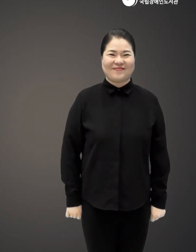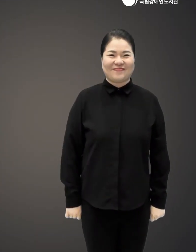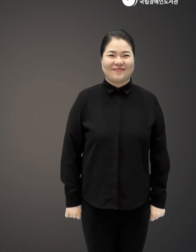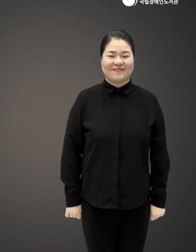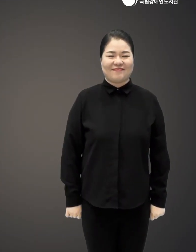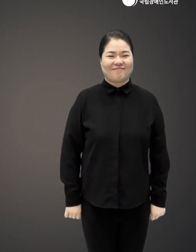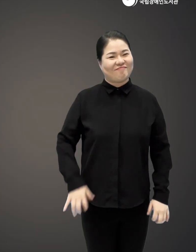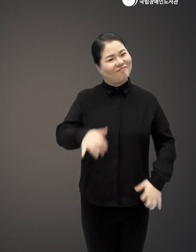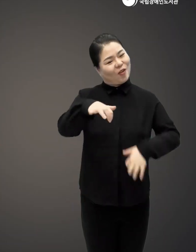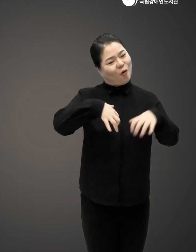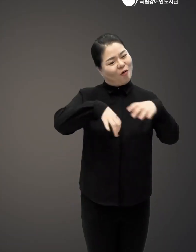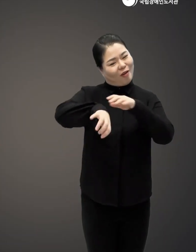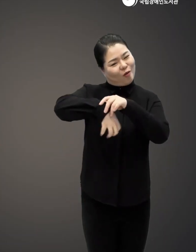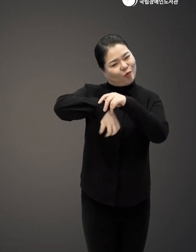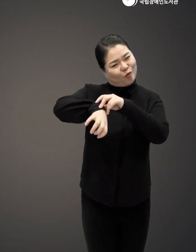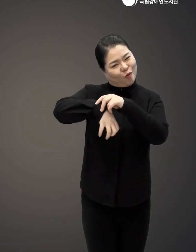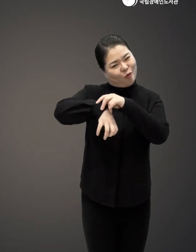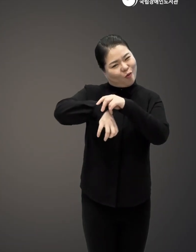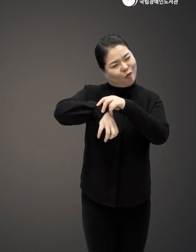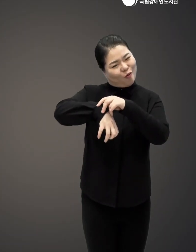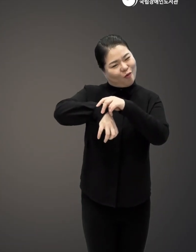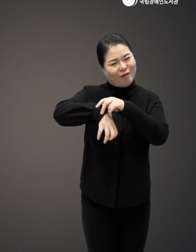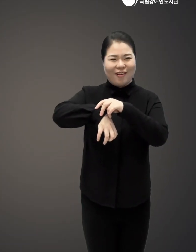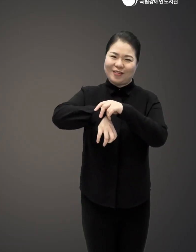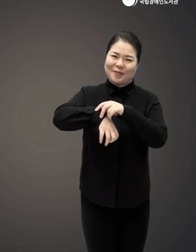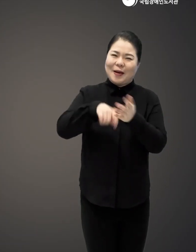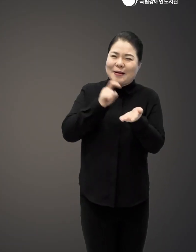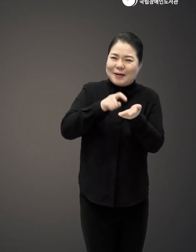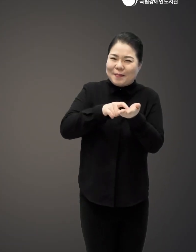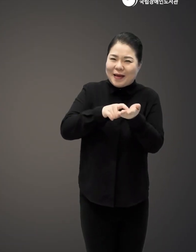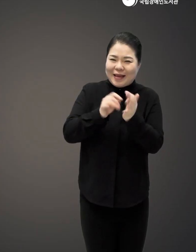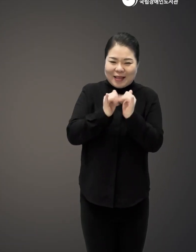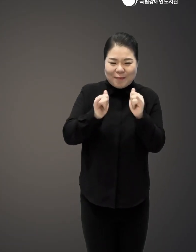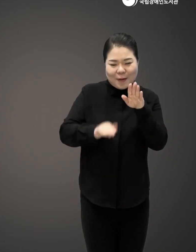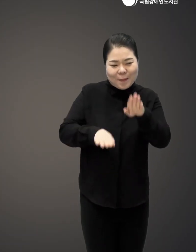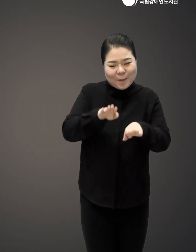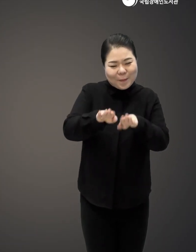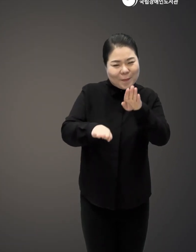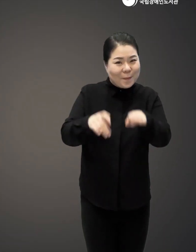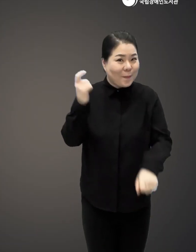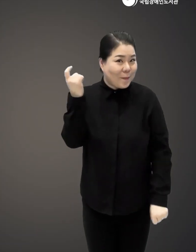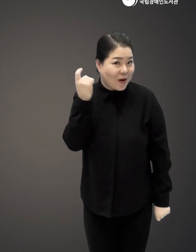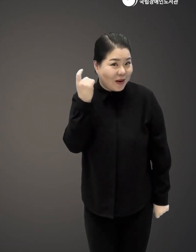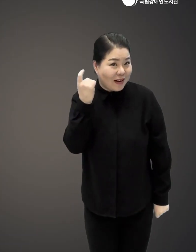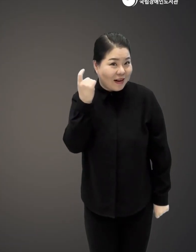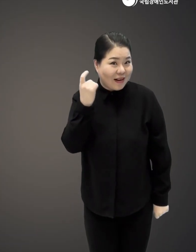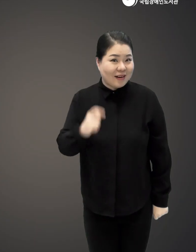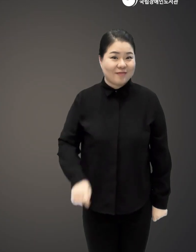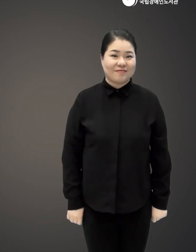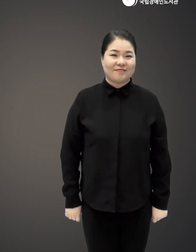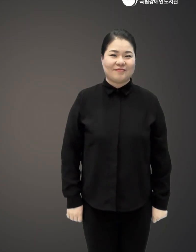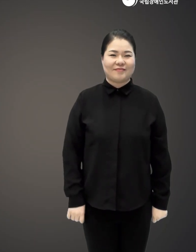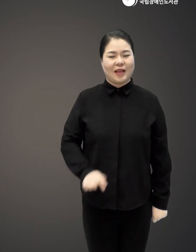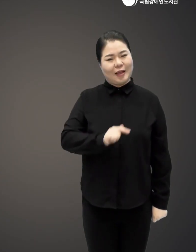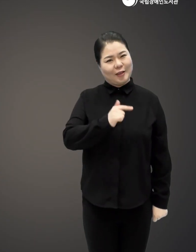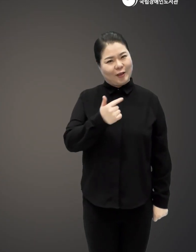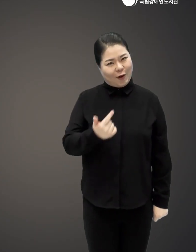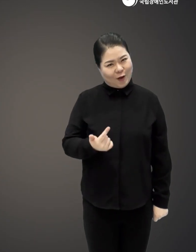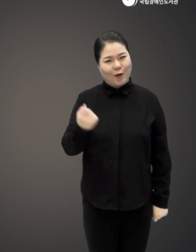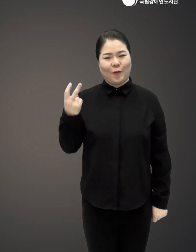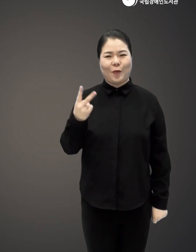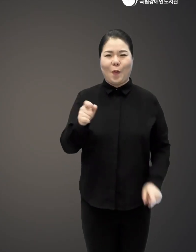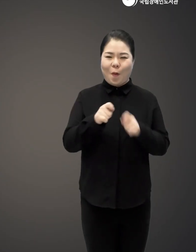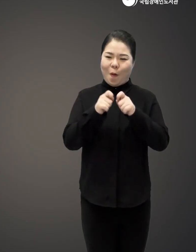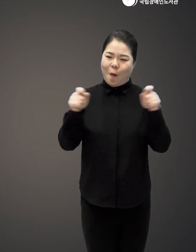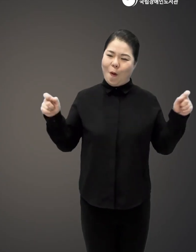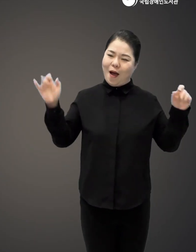소리일까요 거리의 종소리일까요 서둘러 걷는 행인들의 발소리일까요 이르게 온